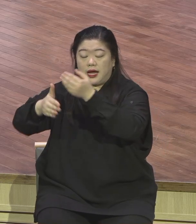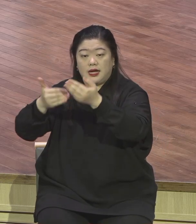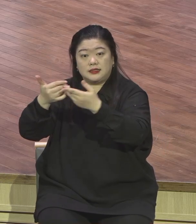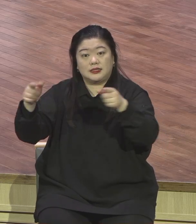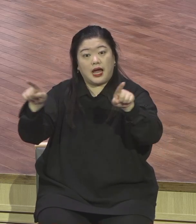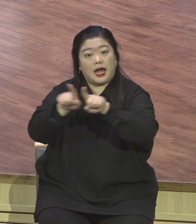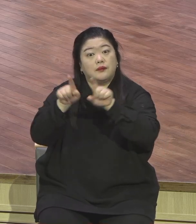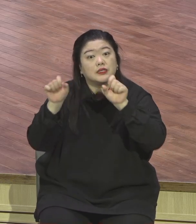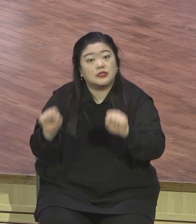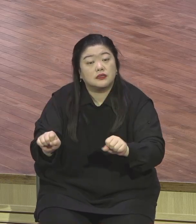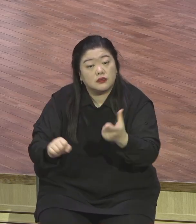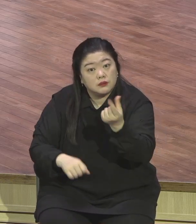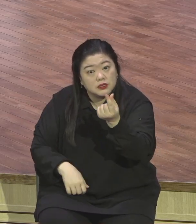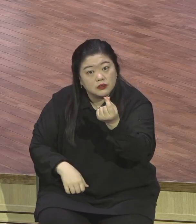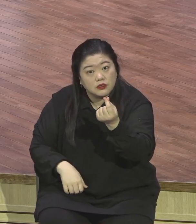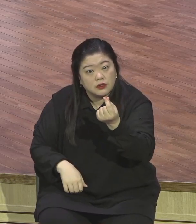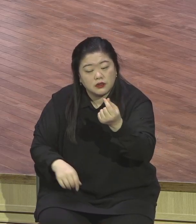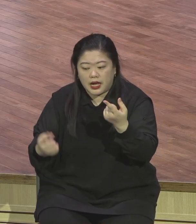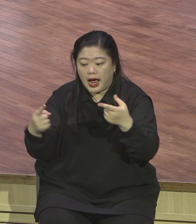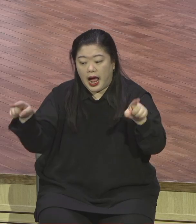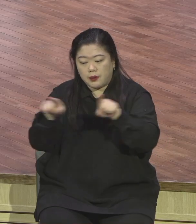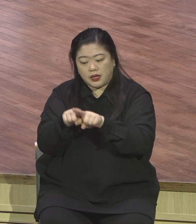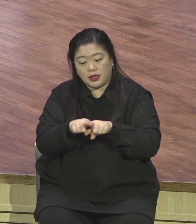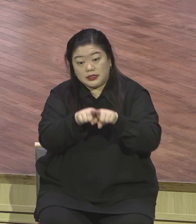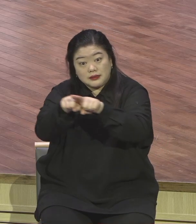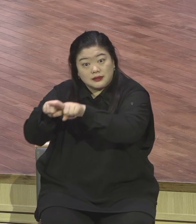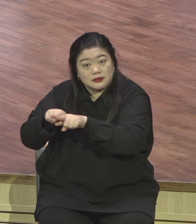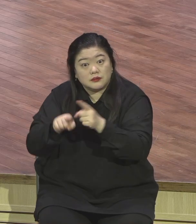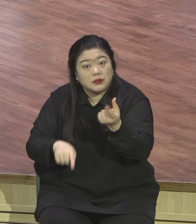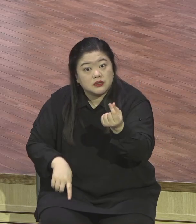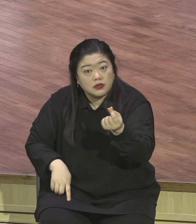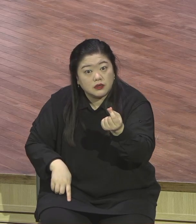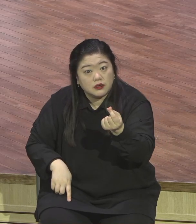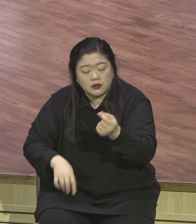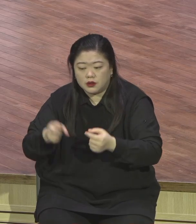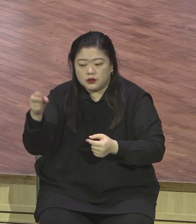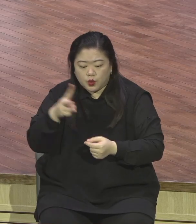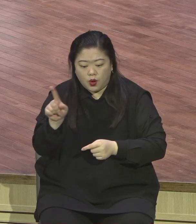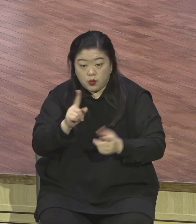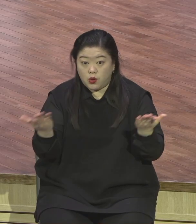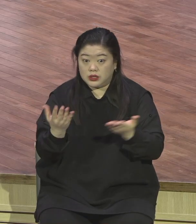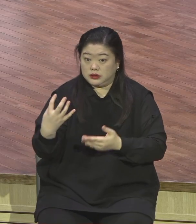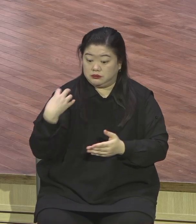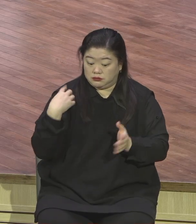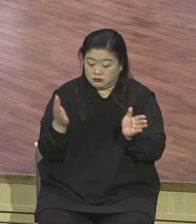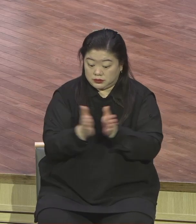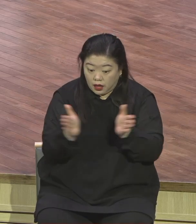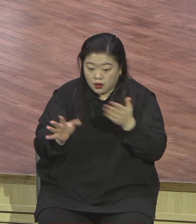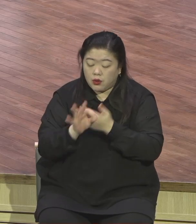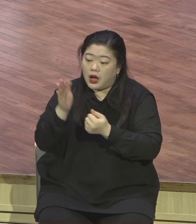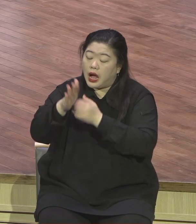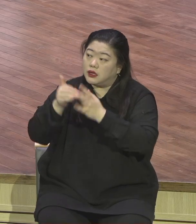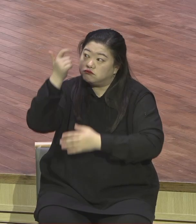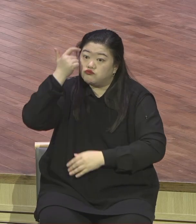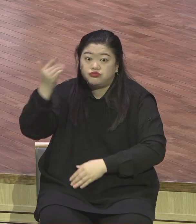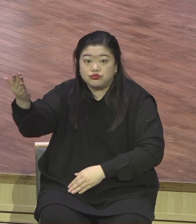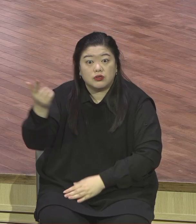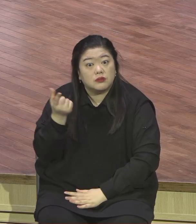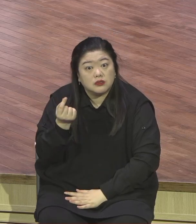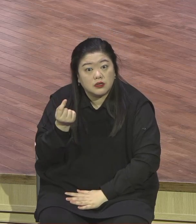동행하기 때문에 주님께 물어보하기 때문에 주님께서 도와주시기 때문에 내가 너희를 뭐라